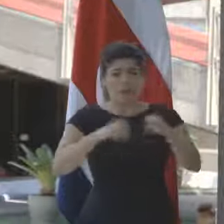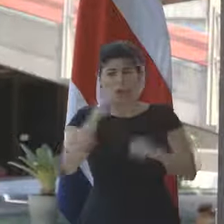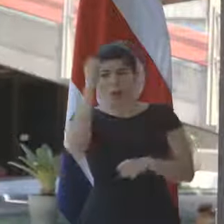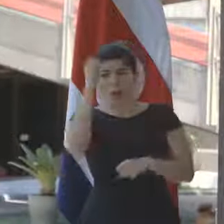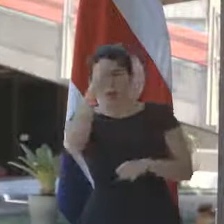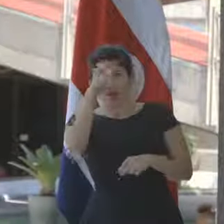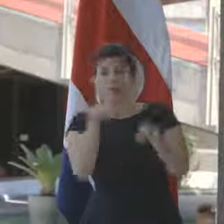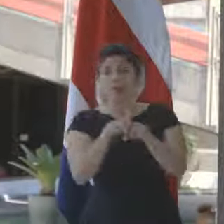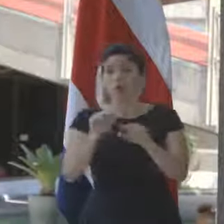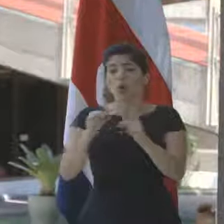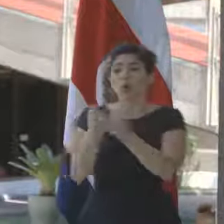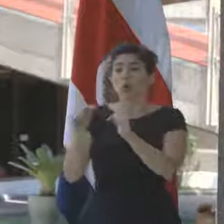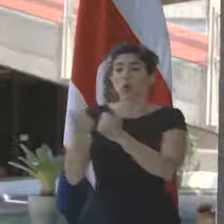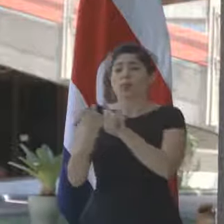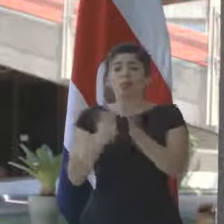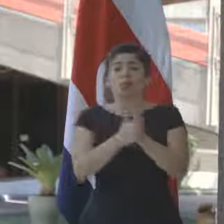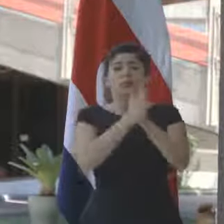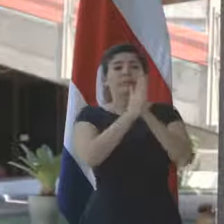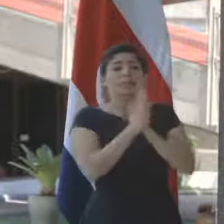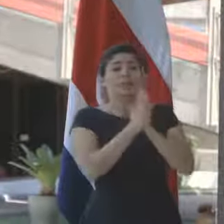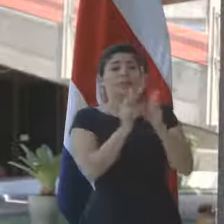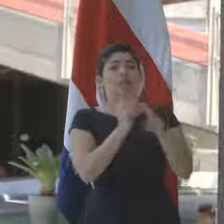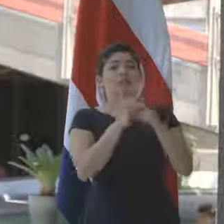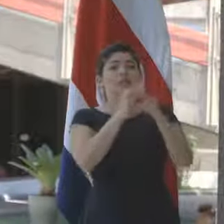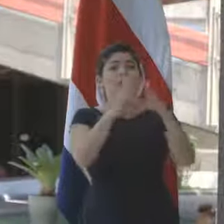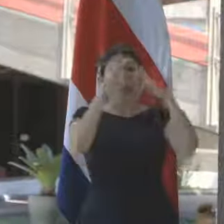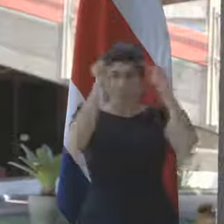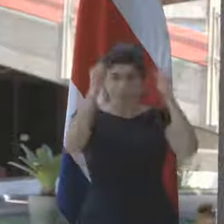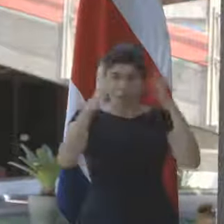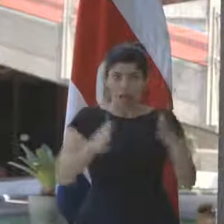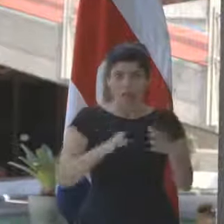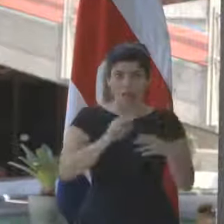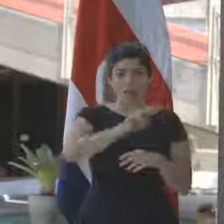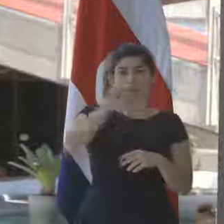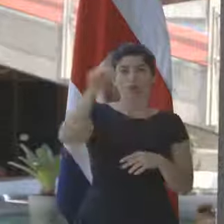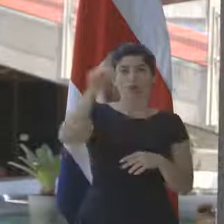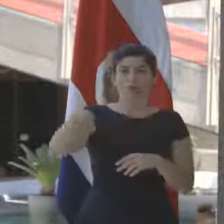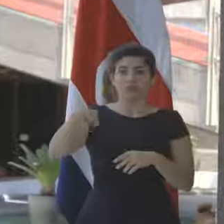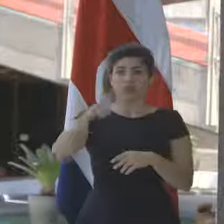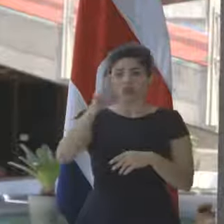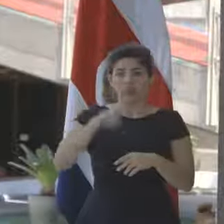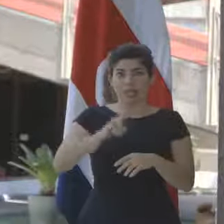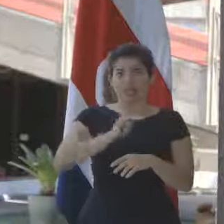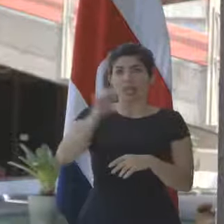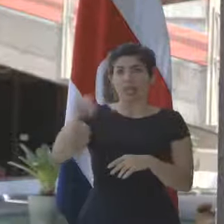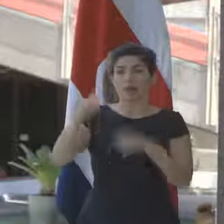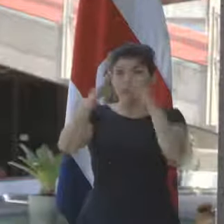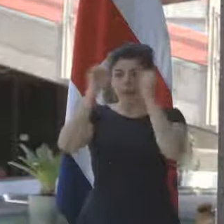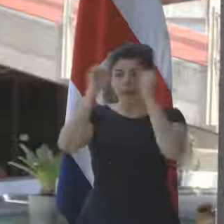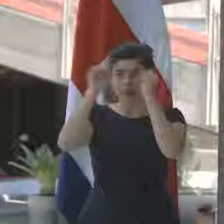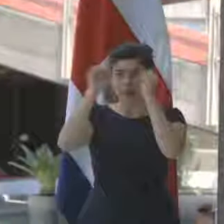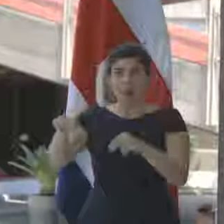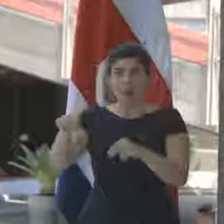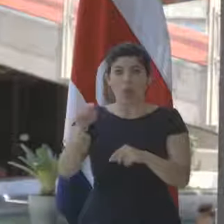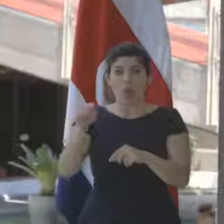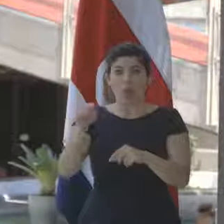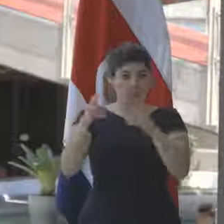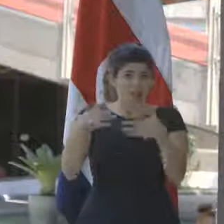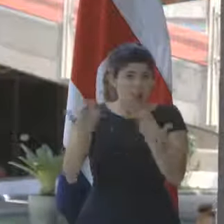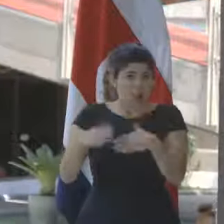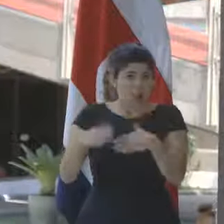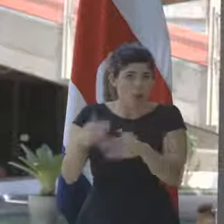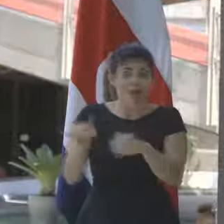algunos grupos se están solicitando ya el nombramiento de un embajador en Nicaragua. ¿Cómo va ese tema? Y también sobre